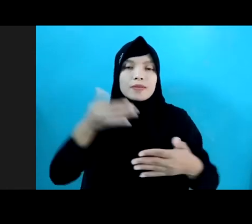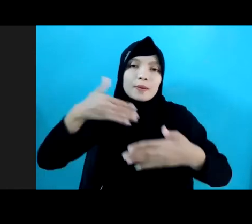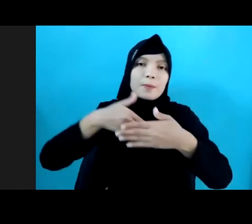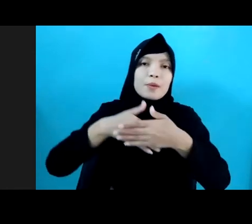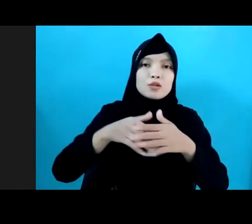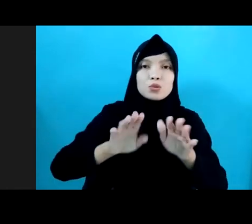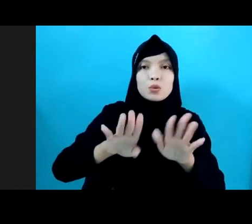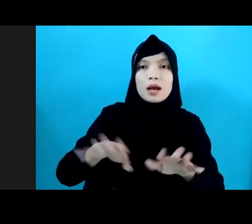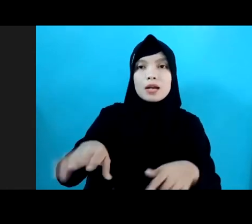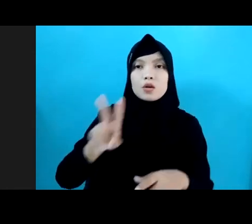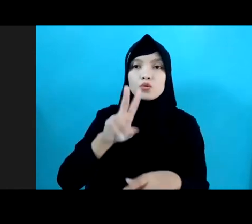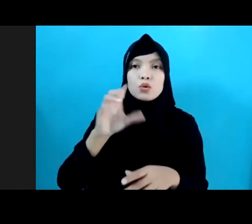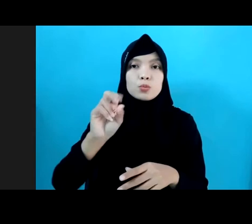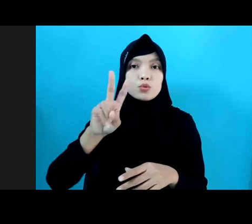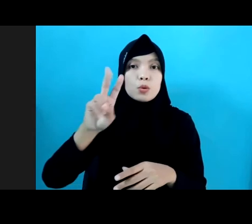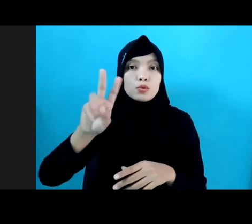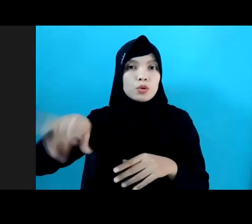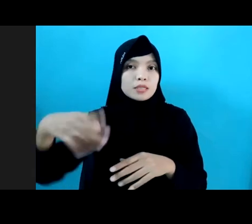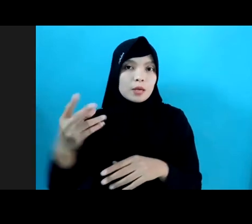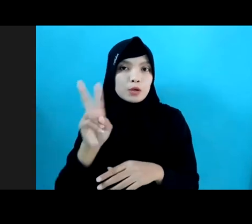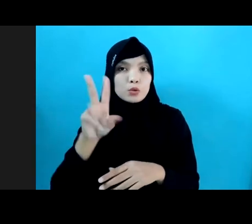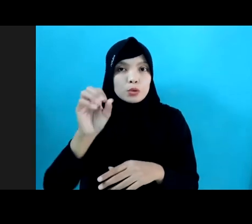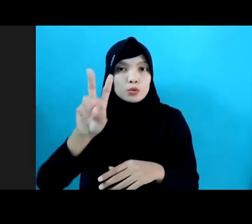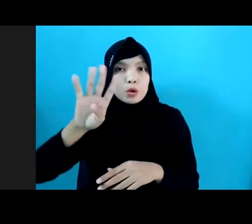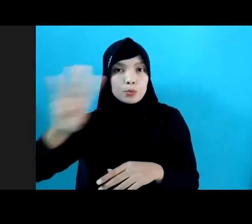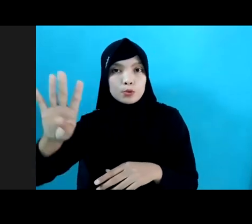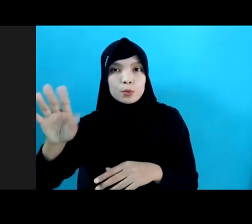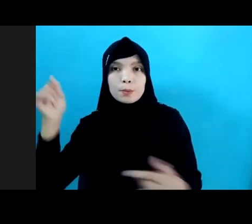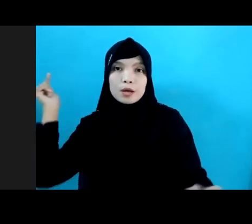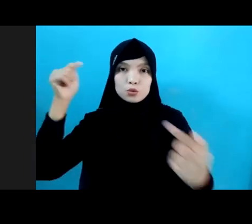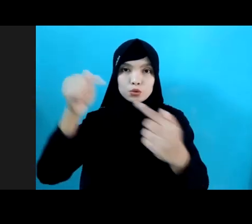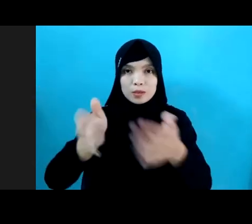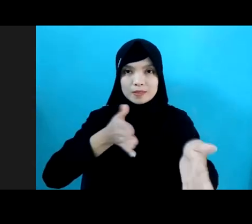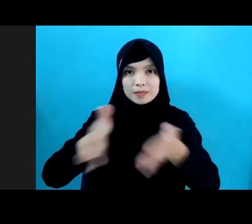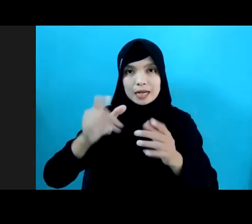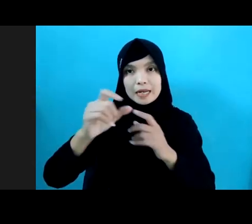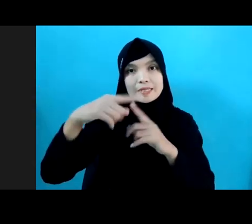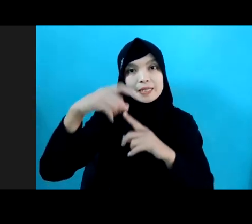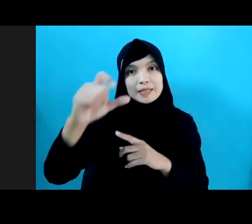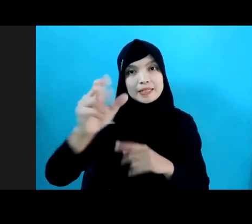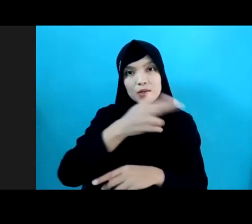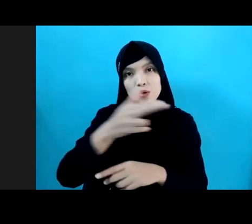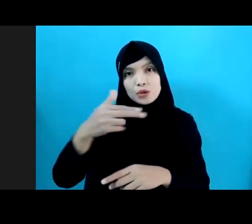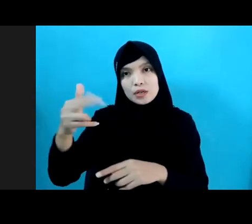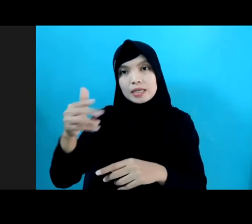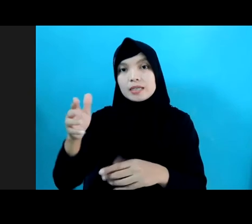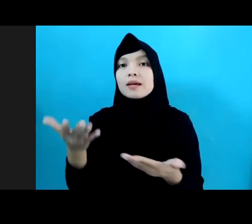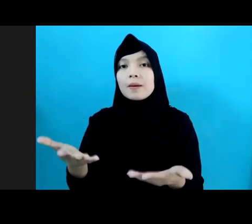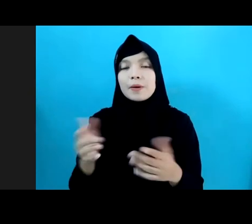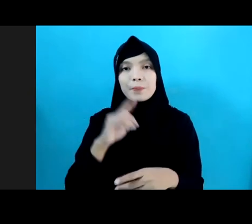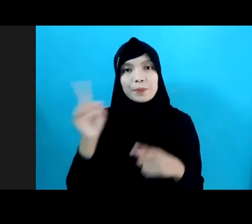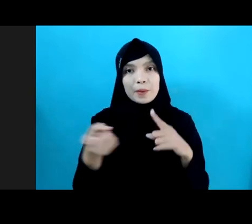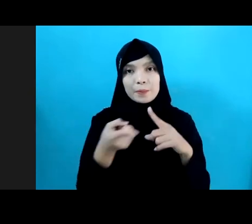sampai 2024 maka tujuan strategis dari Save the Children Indonesia mencakup 1.